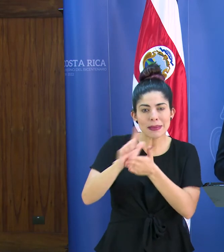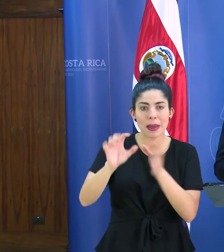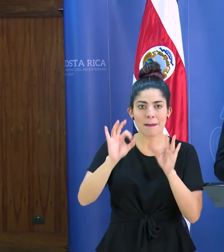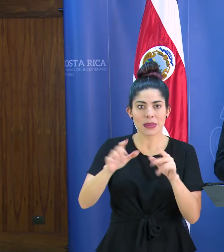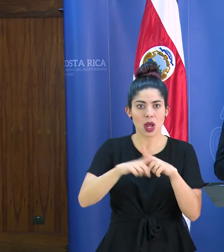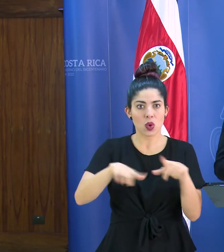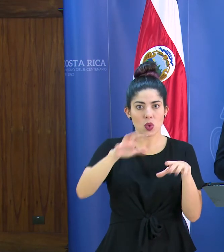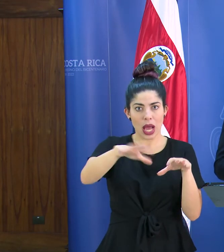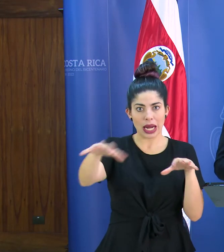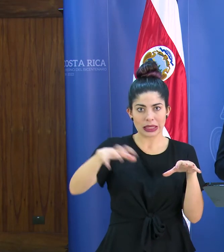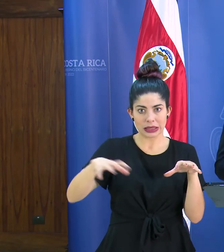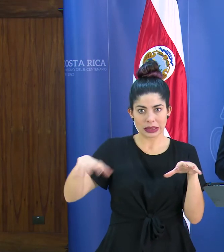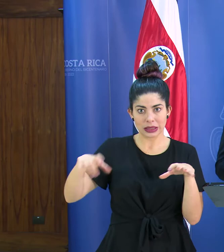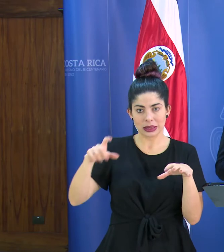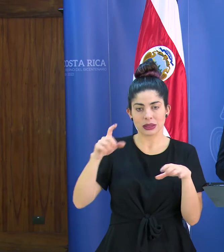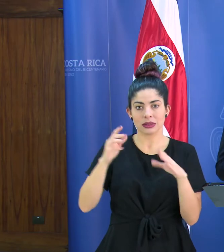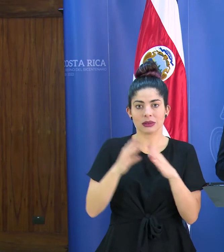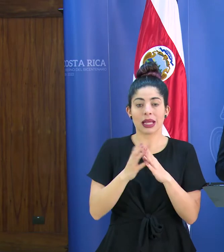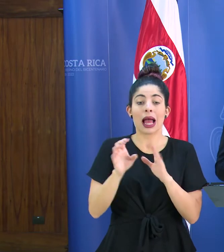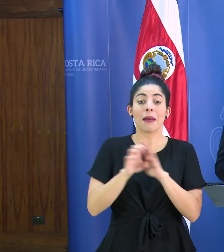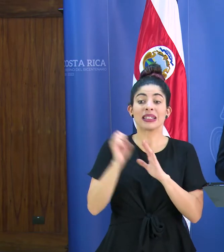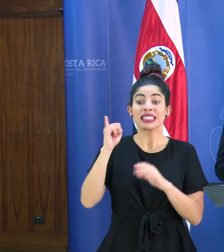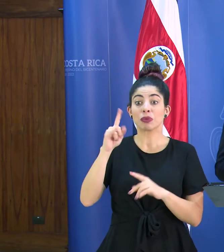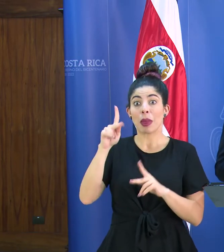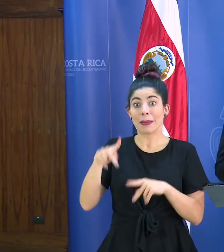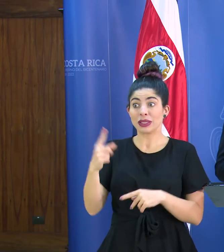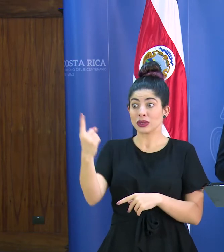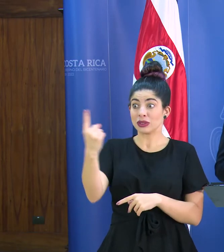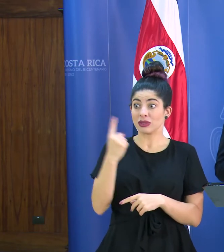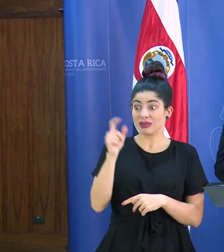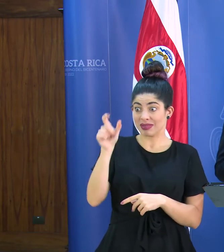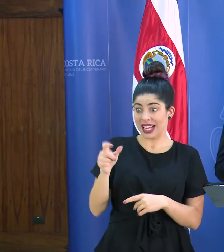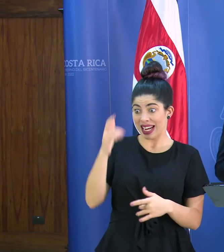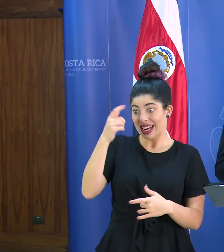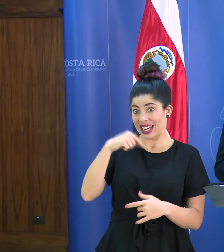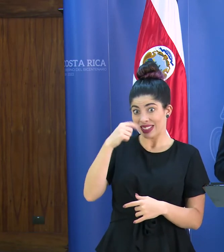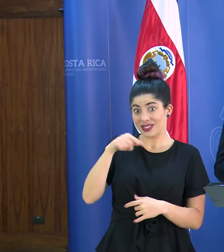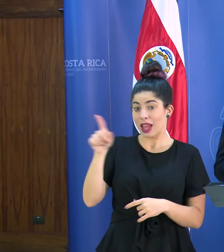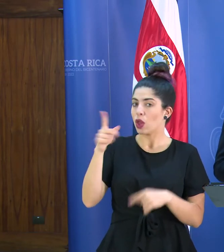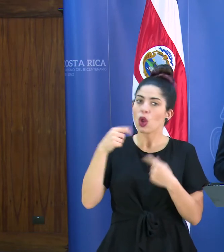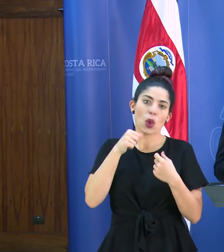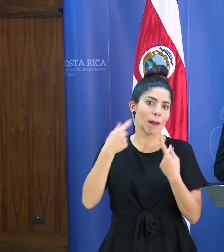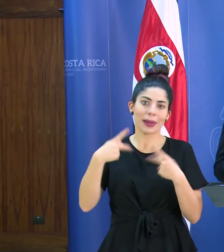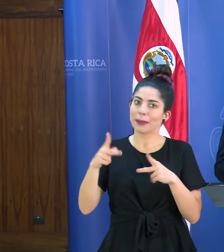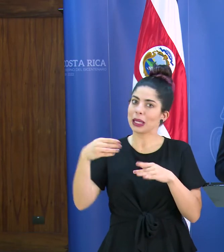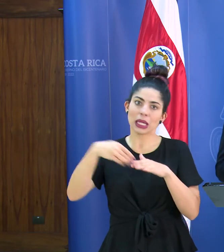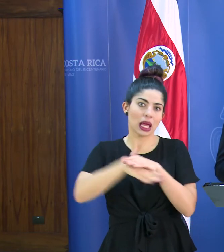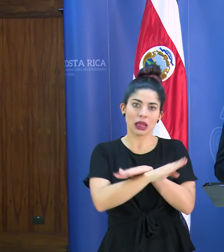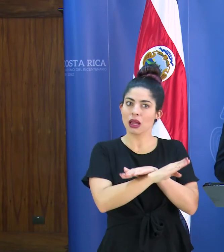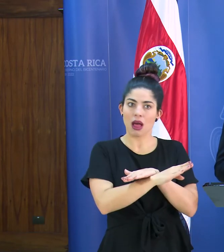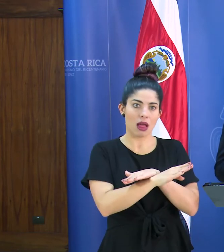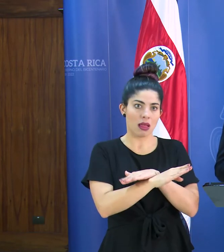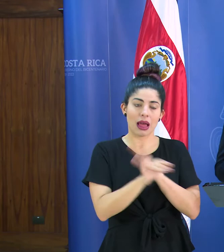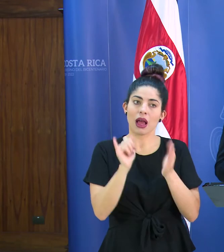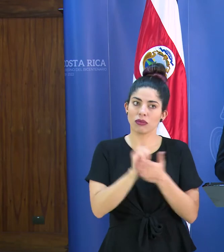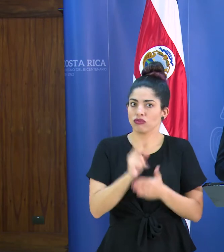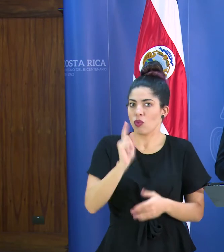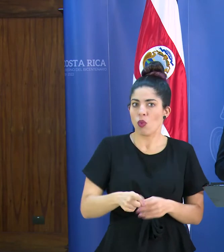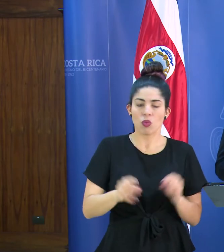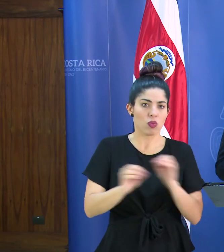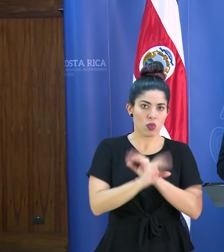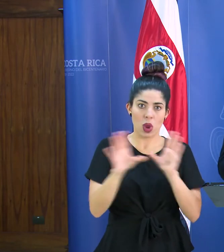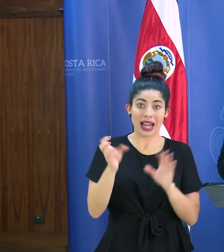rigurosidad si alguien llega con síntomas de resfrío no se le va a permitir la entrada eso va a ser una indicación muy clara